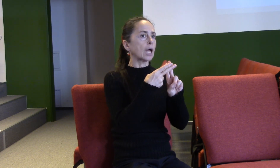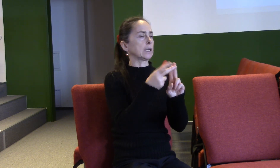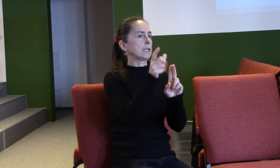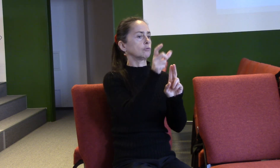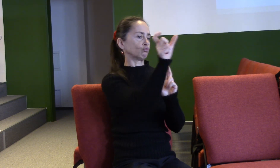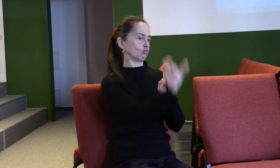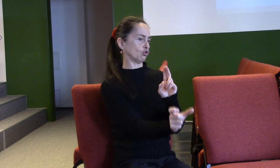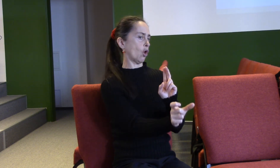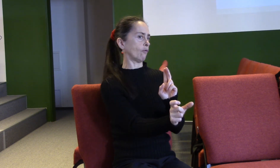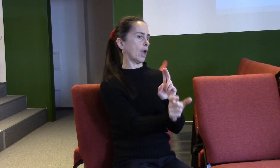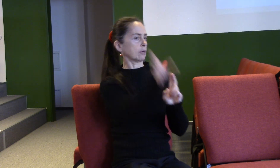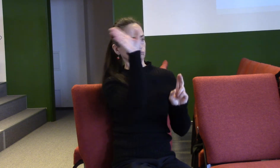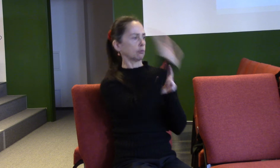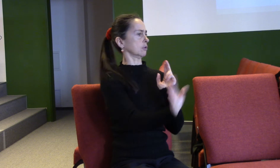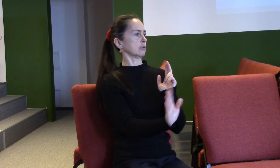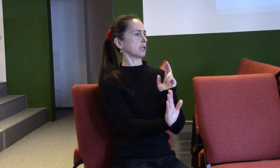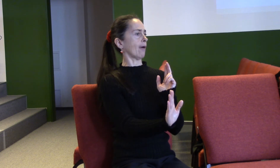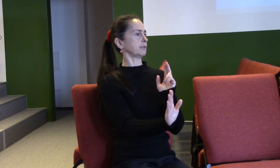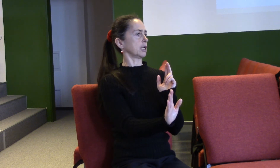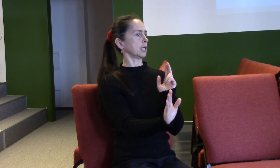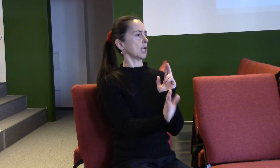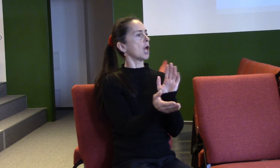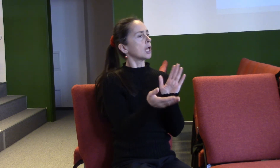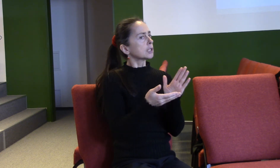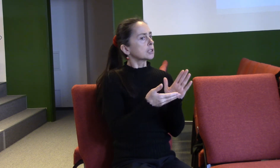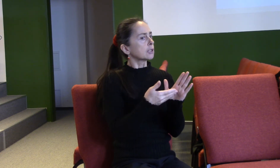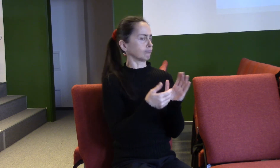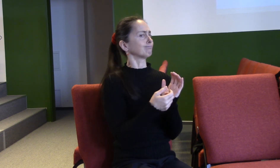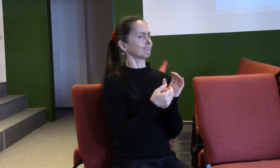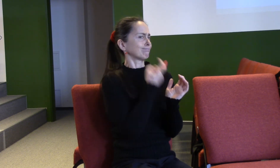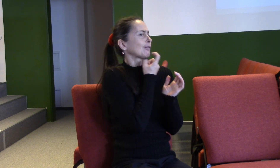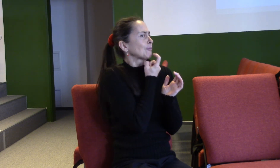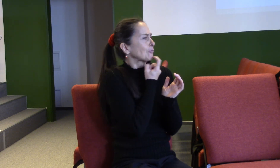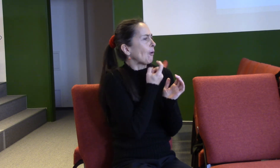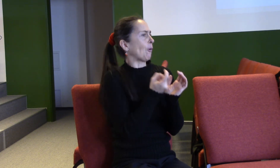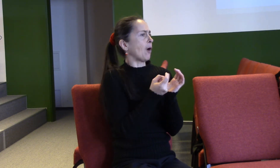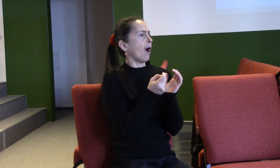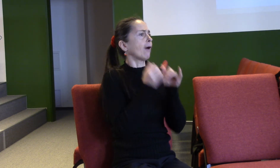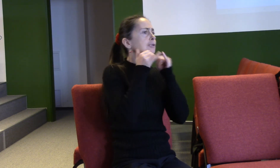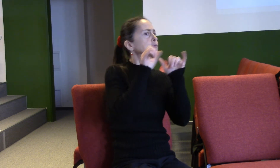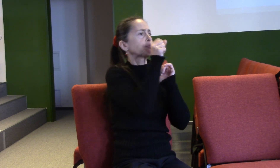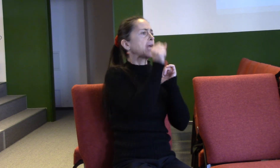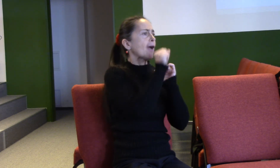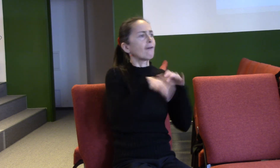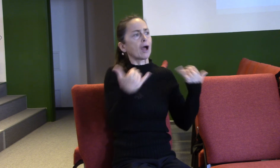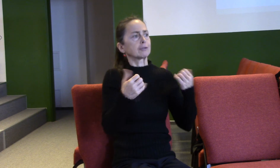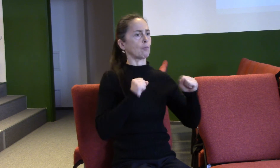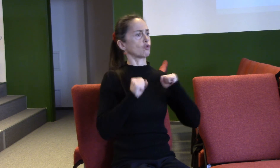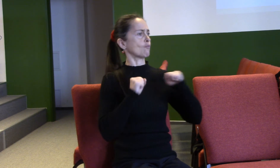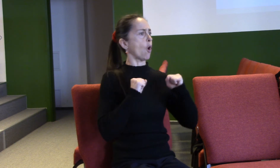Třeba byste se s někým významným sportovcem, zpěvákem, nebo s někým byste se chtěli seznámit, ale